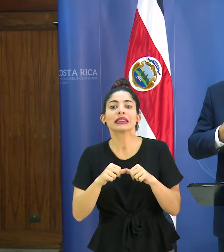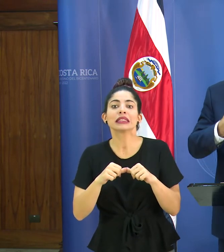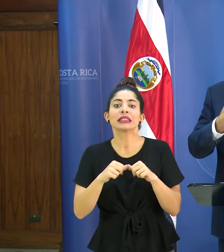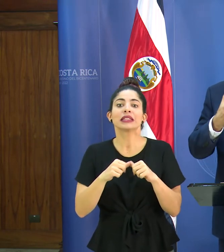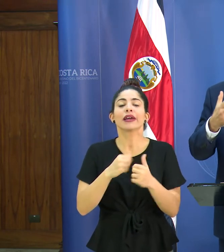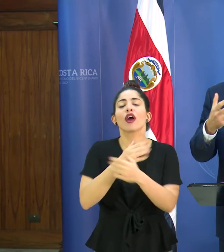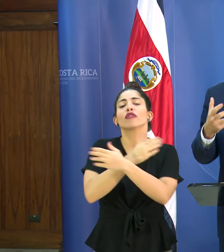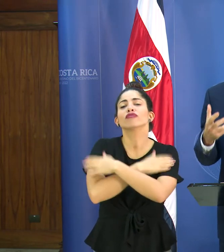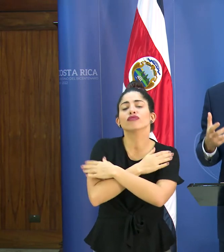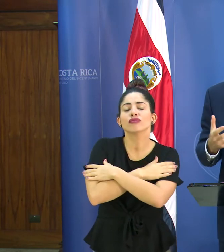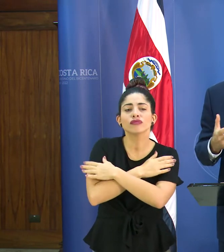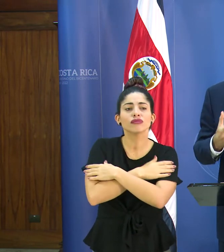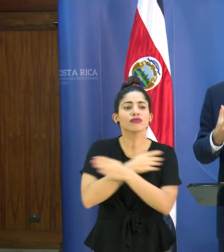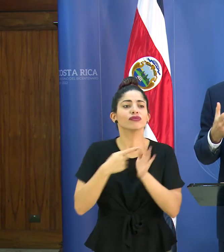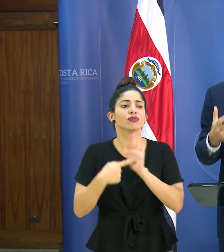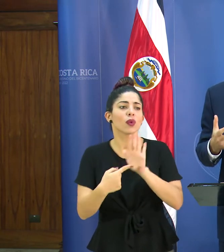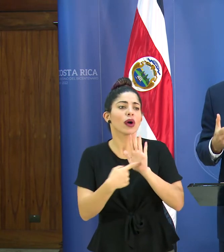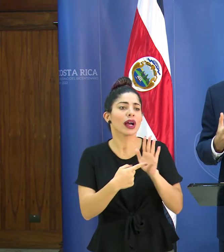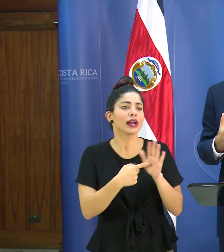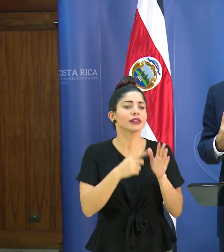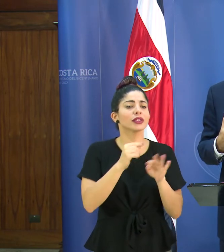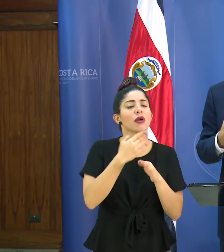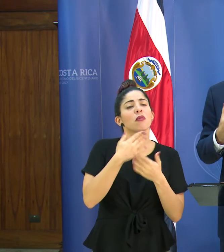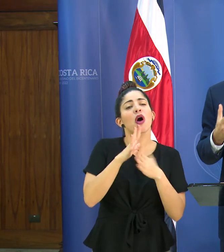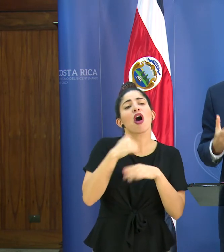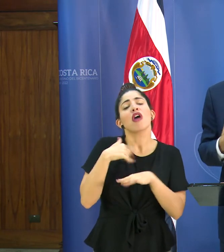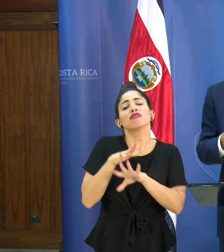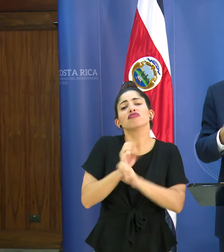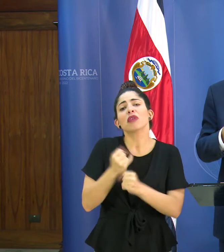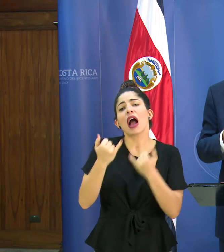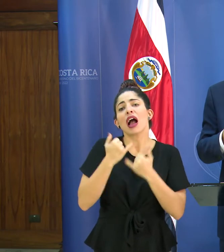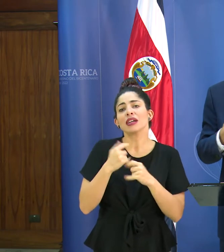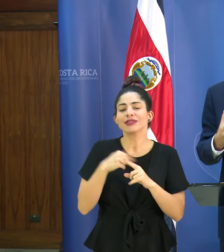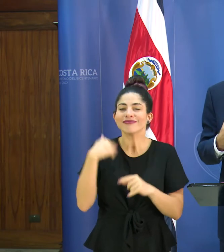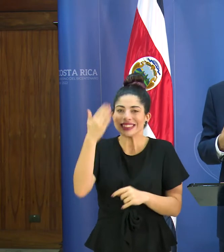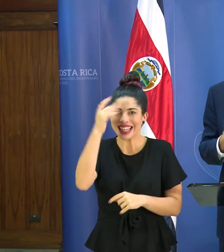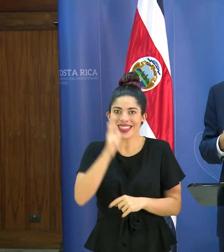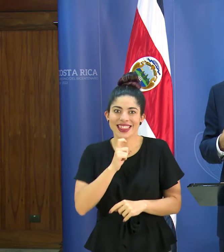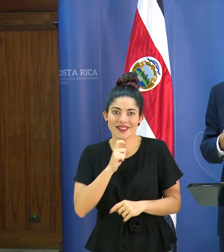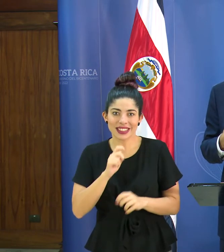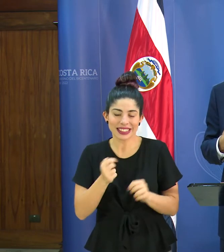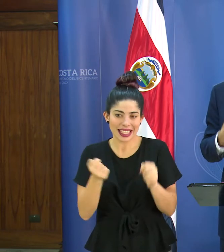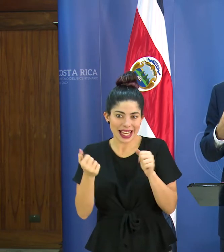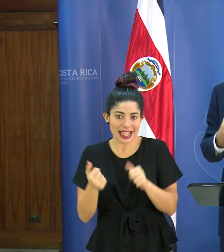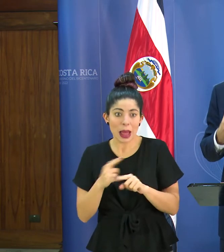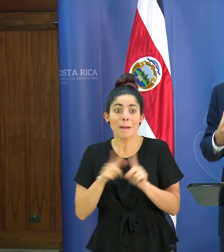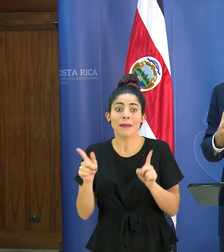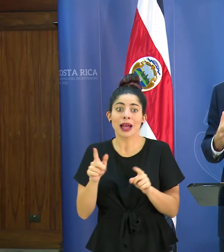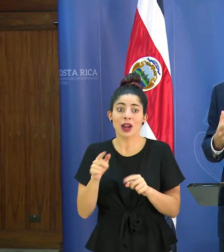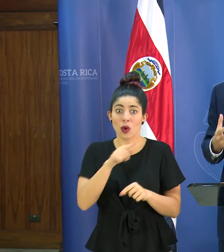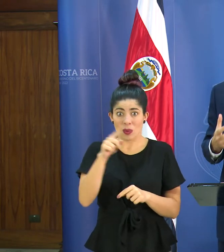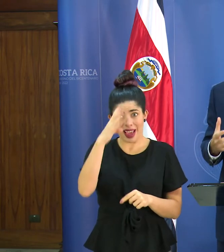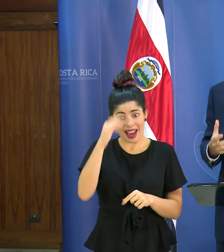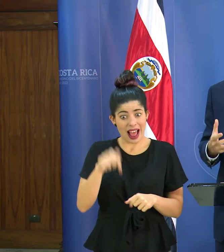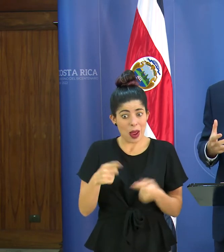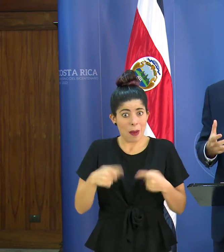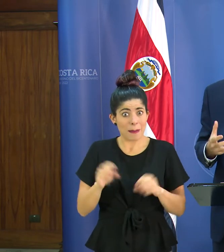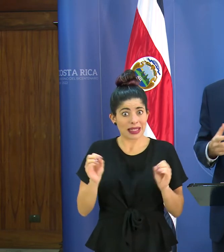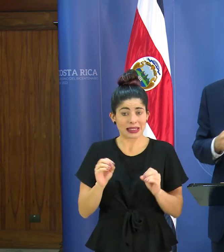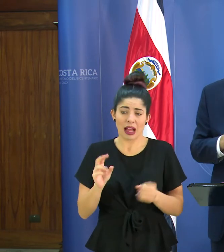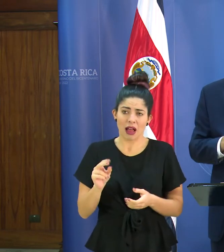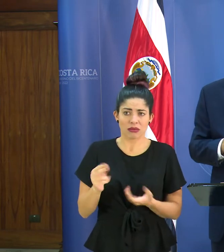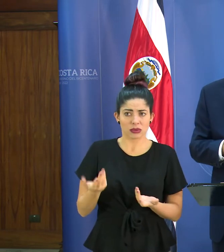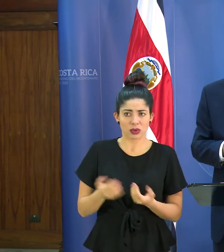afecto y con hábitos que a veces son difíciles de no hacer como si aquí no estuviera pasando nada